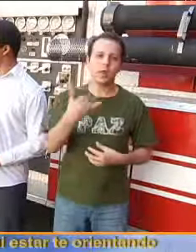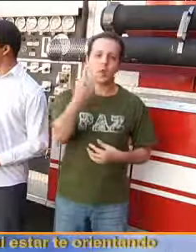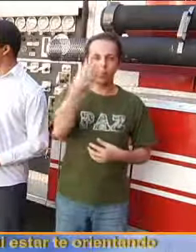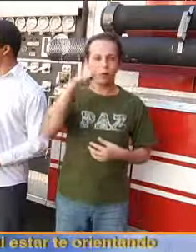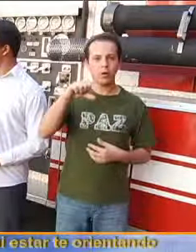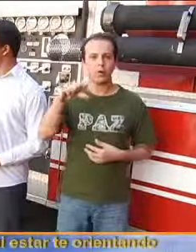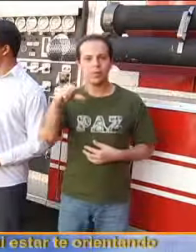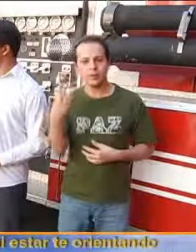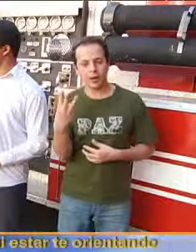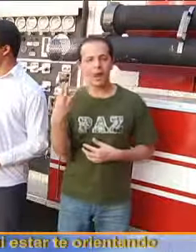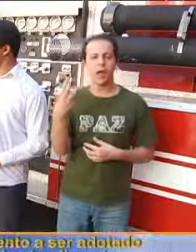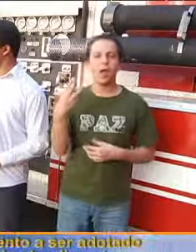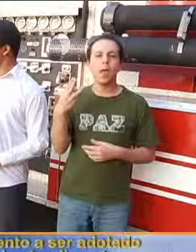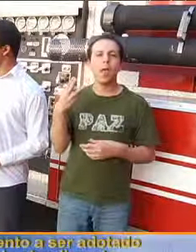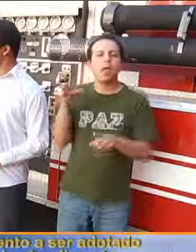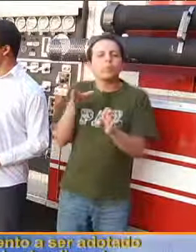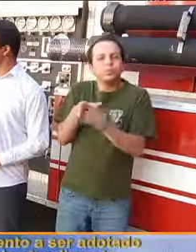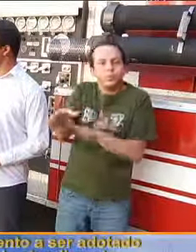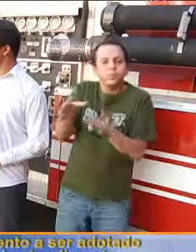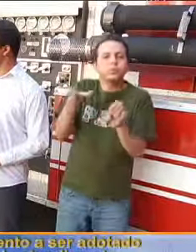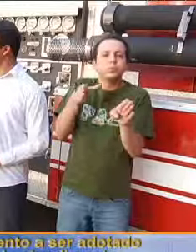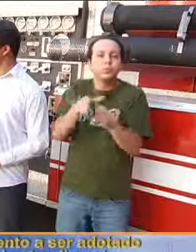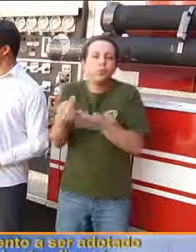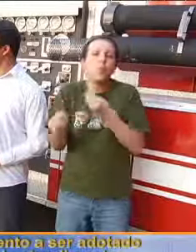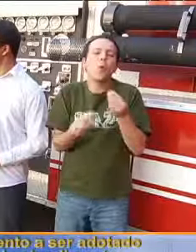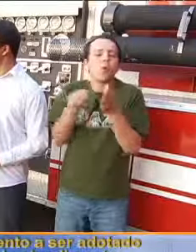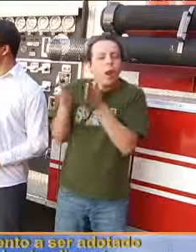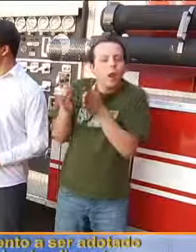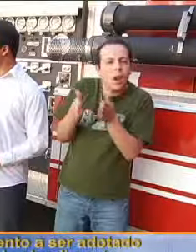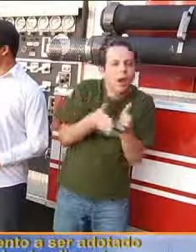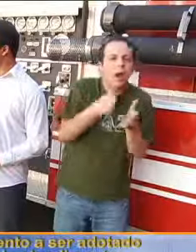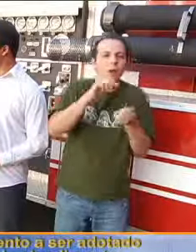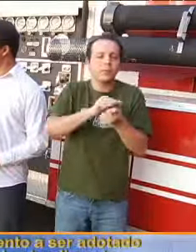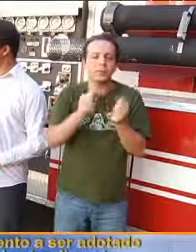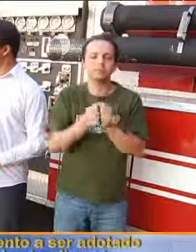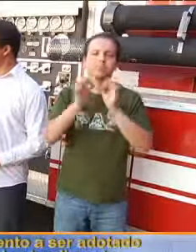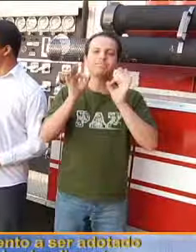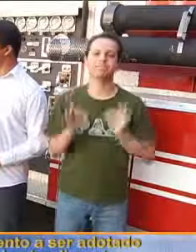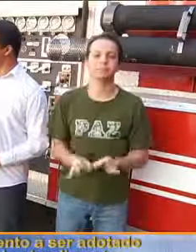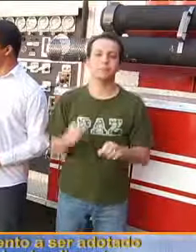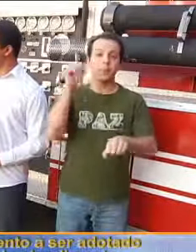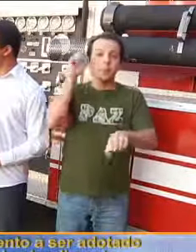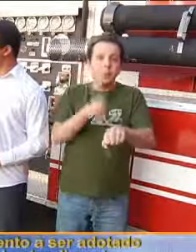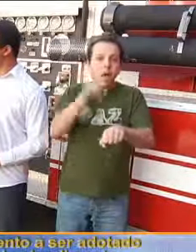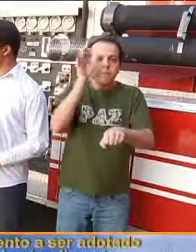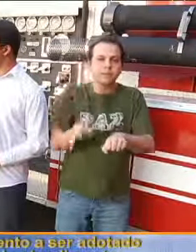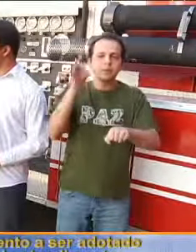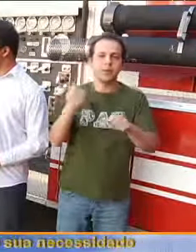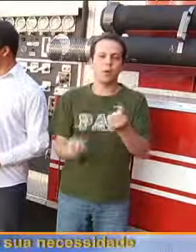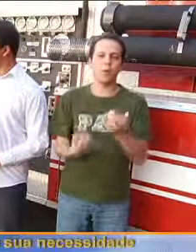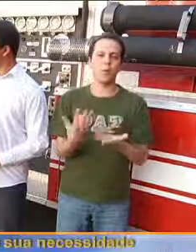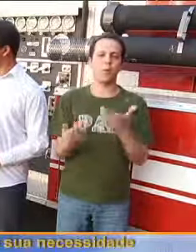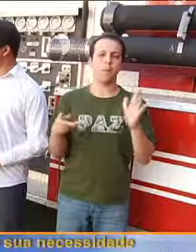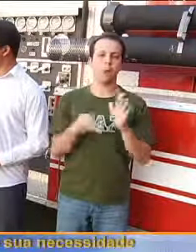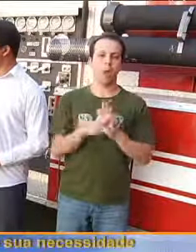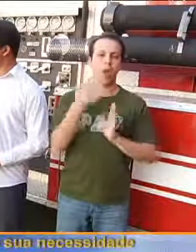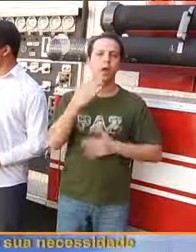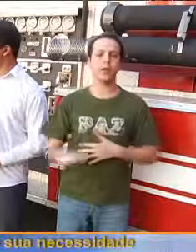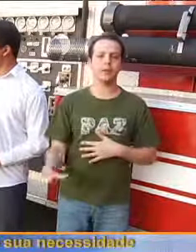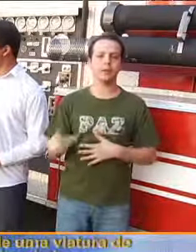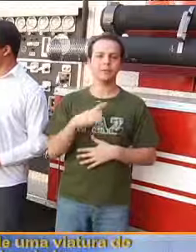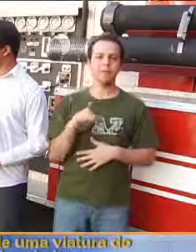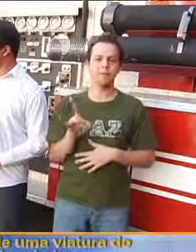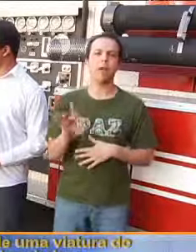e o atendente vai estar te orientando qual o procedimento a ser adotado no momento do atendimento, no momento da